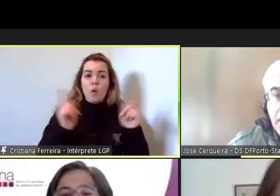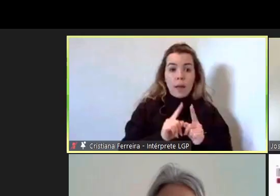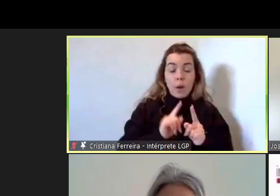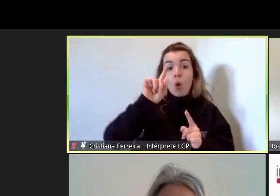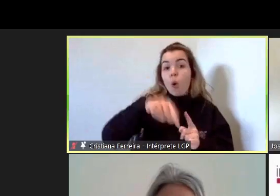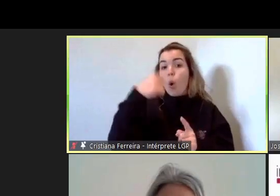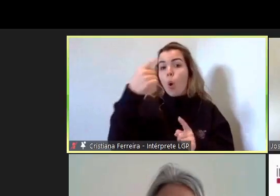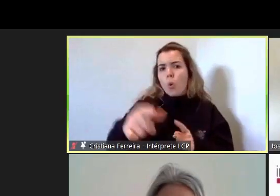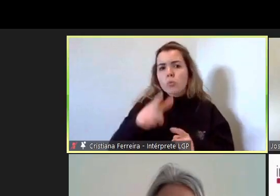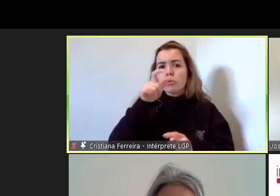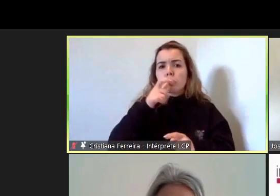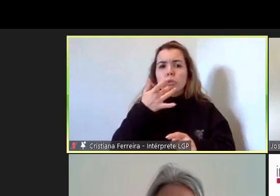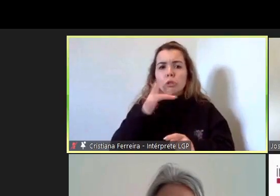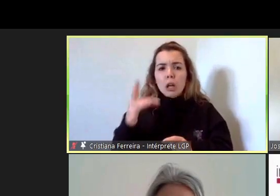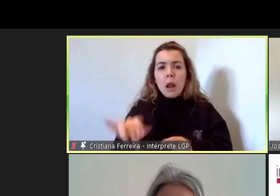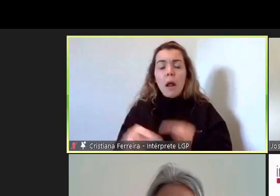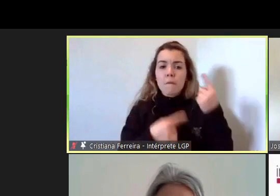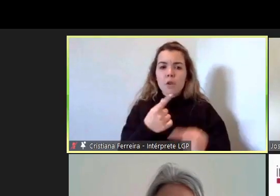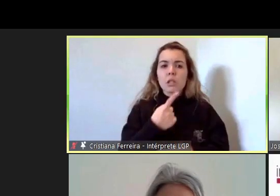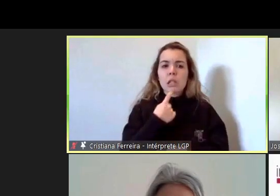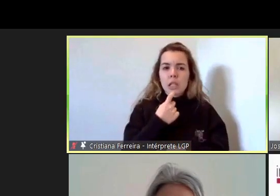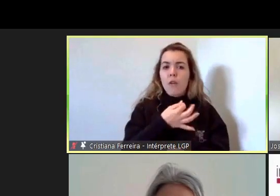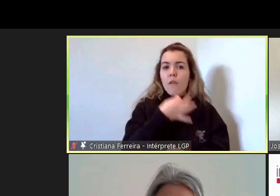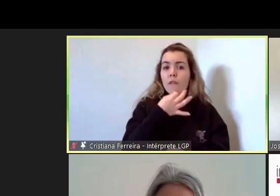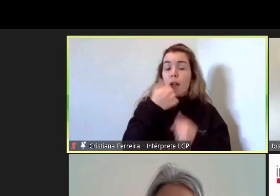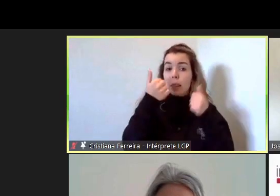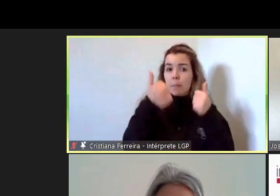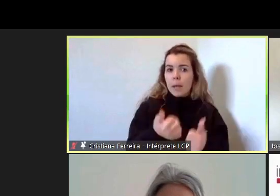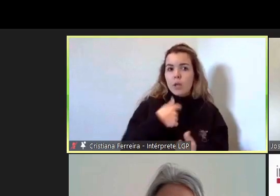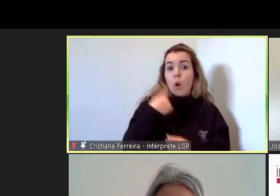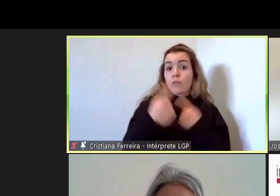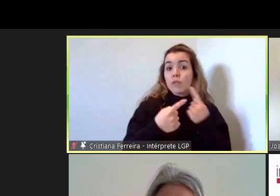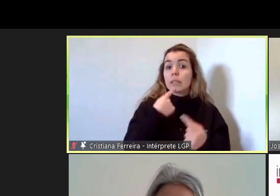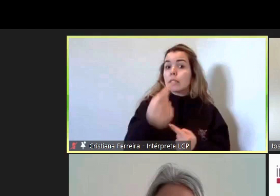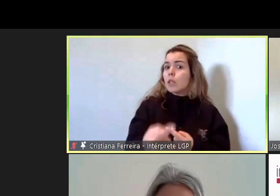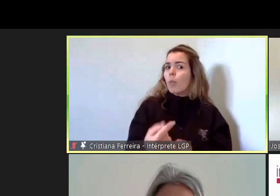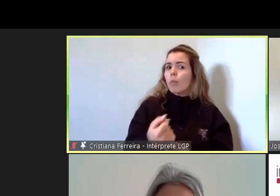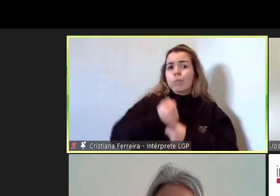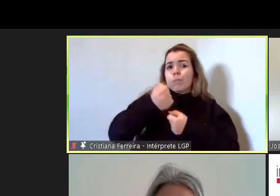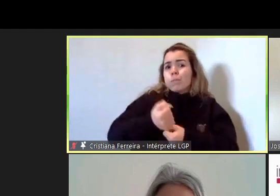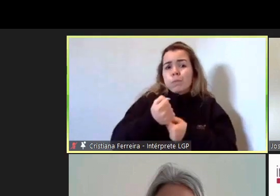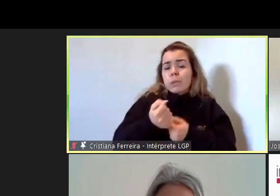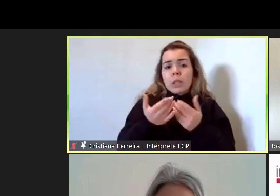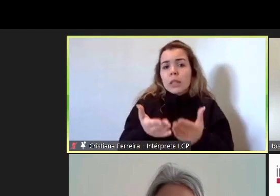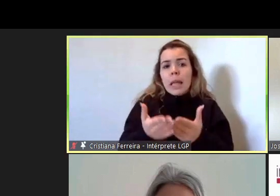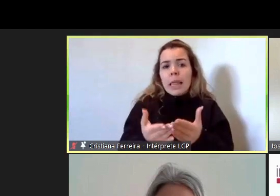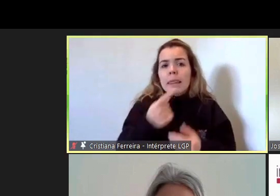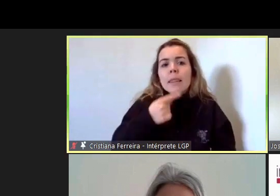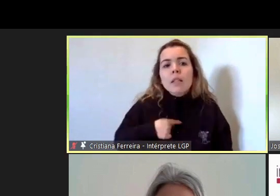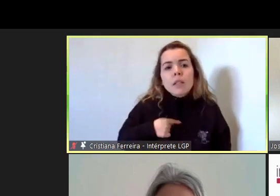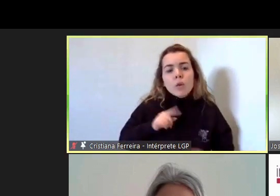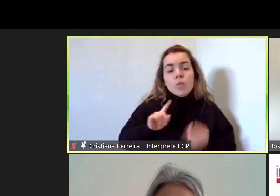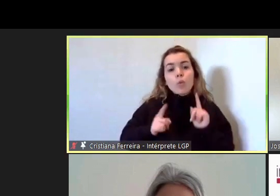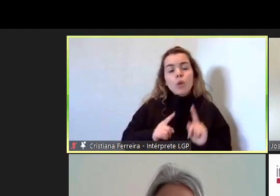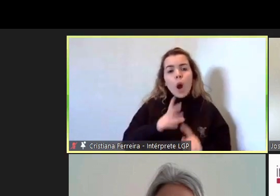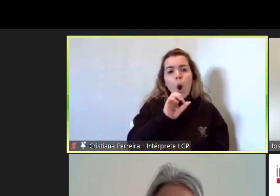e quando eles diziam que não os conseguia ajudar eles diziam ok no problem thank you